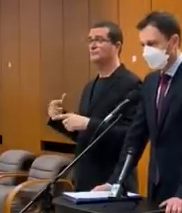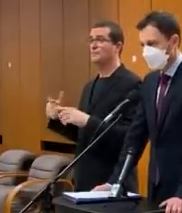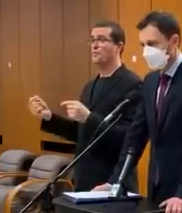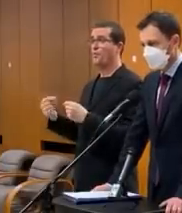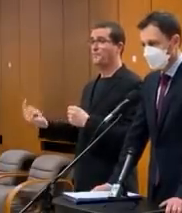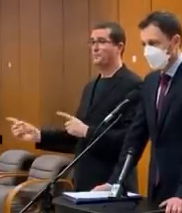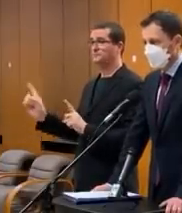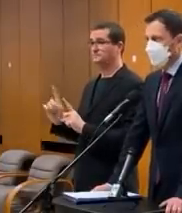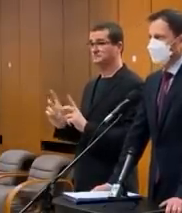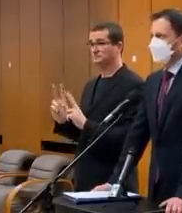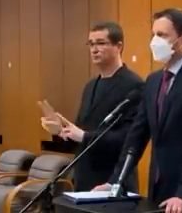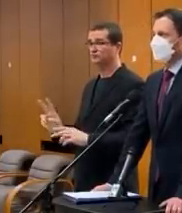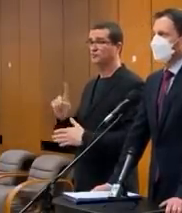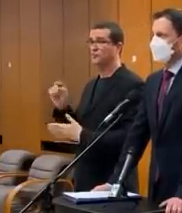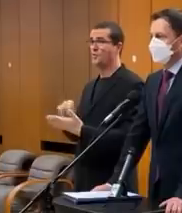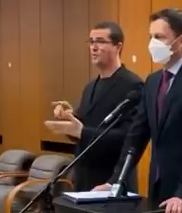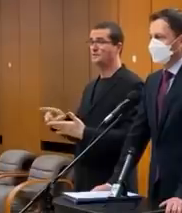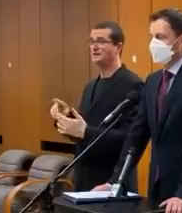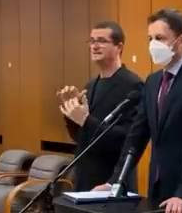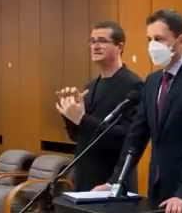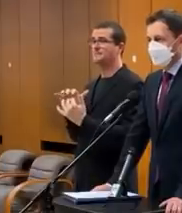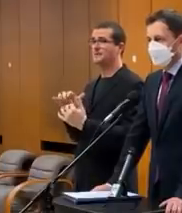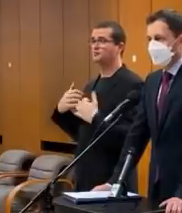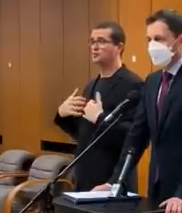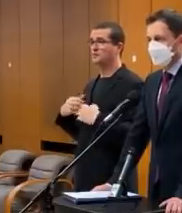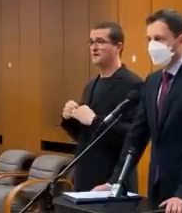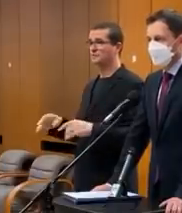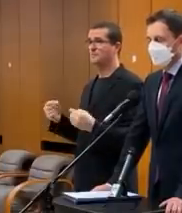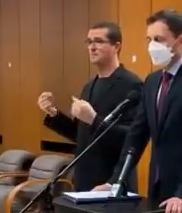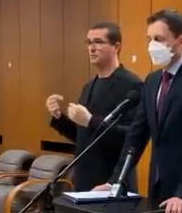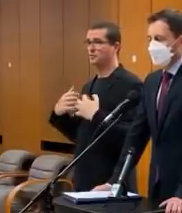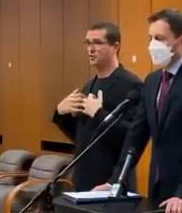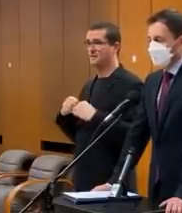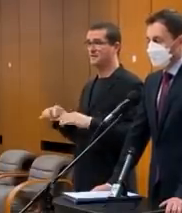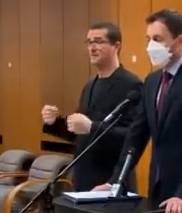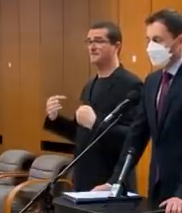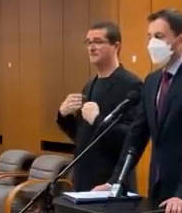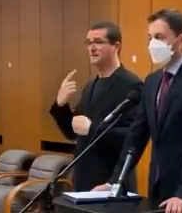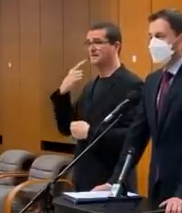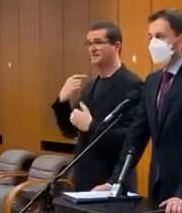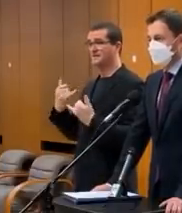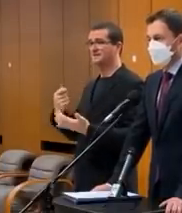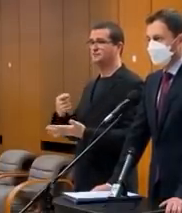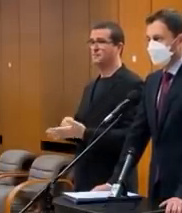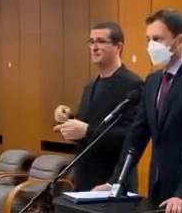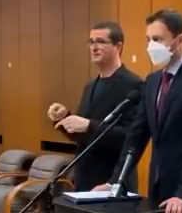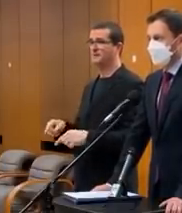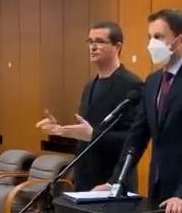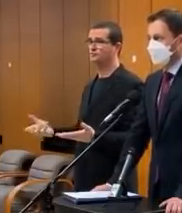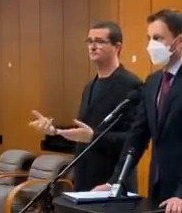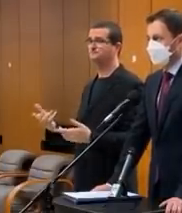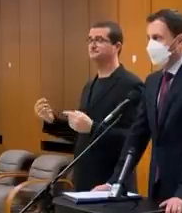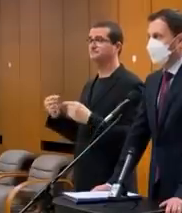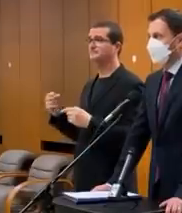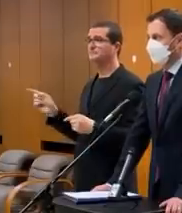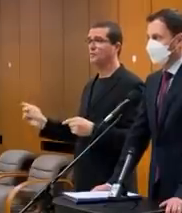opozíciu. V otázke zápasu s covidom alebo proti covidu. A my žiaľ, dnes doplácame na to, že